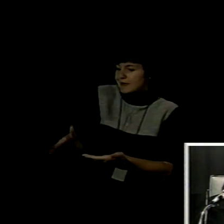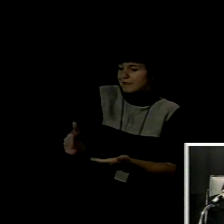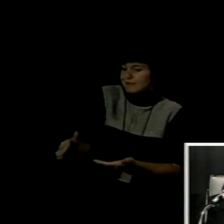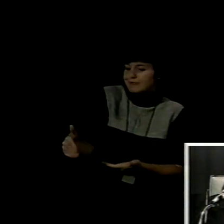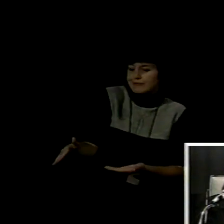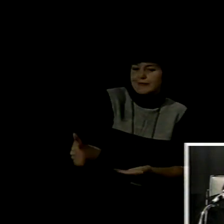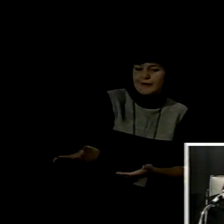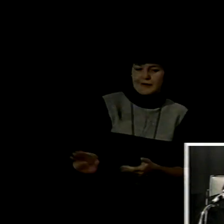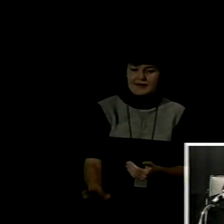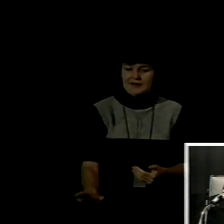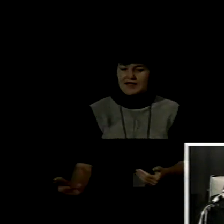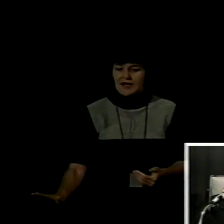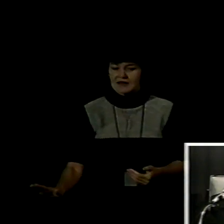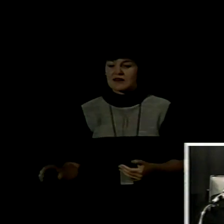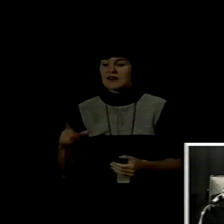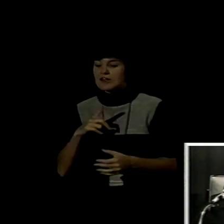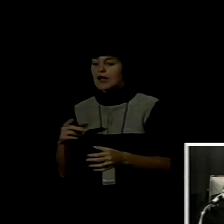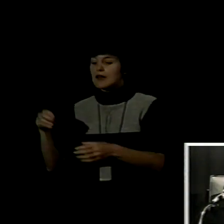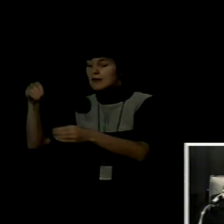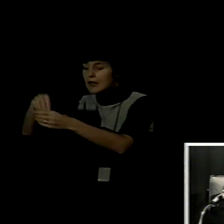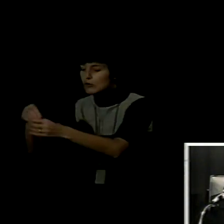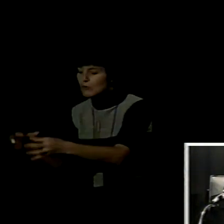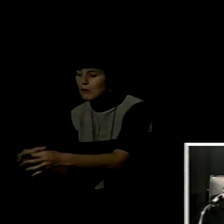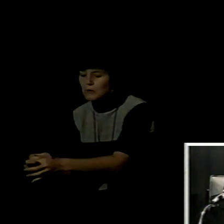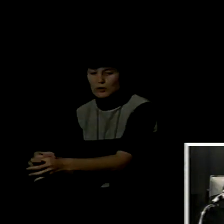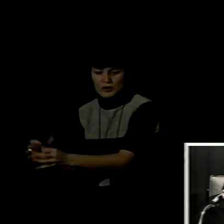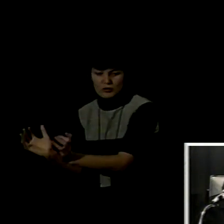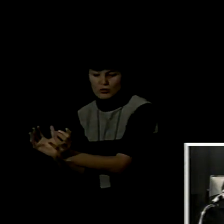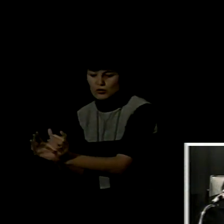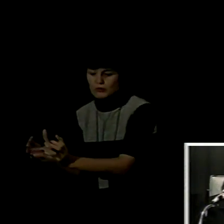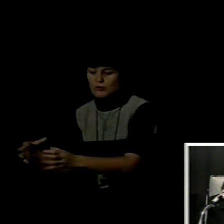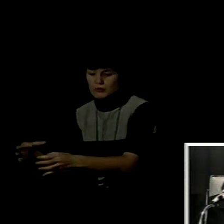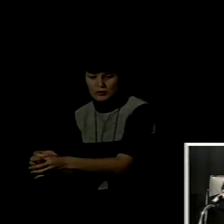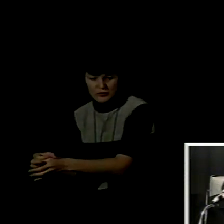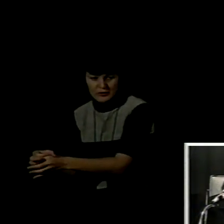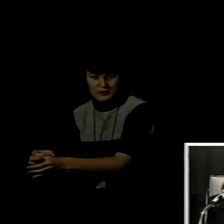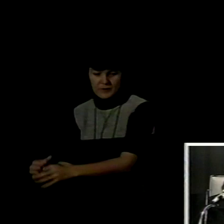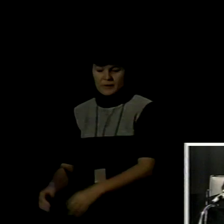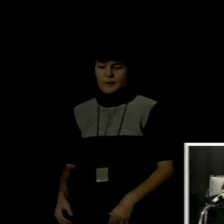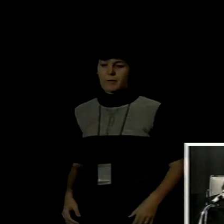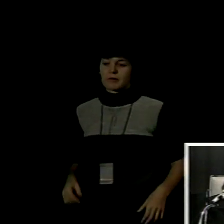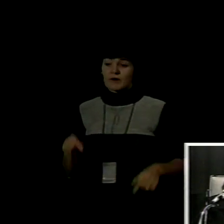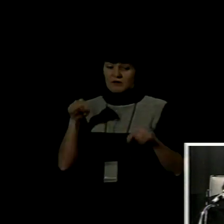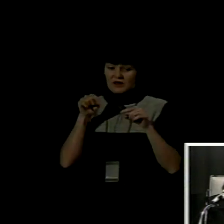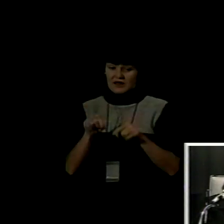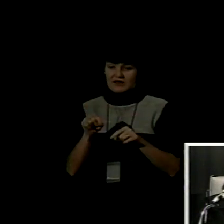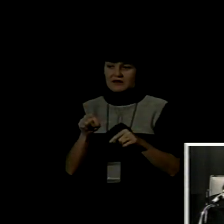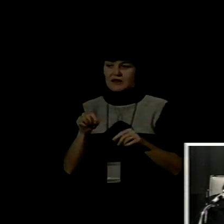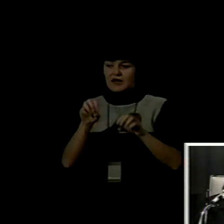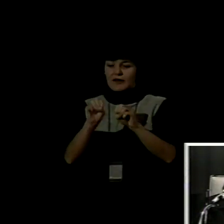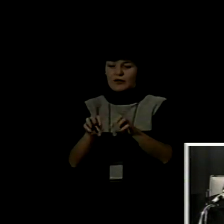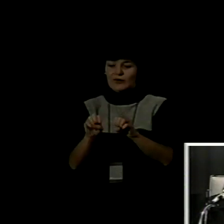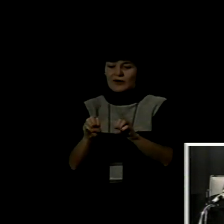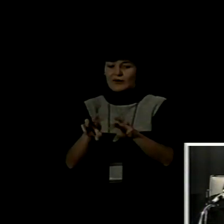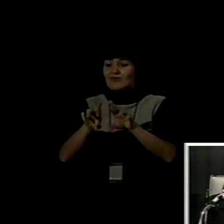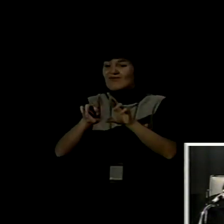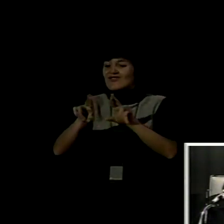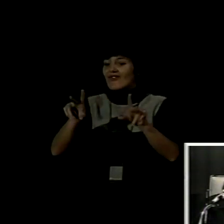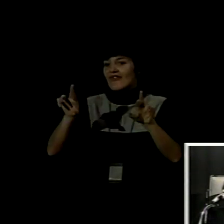En este contexto, es que se encuentra la educación diferencial en Chile, que, como ya se planteó